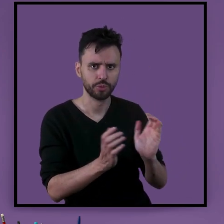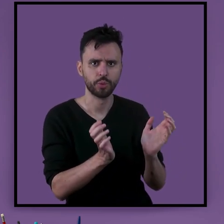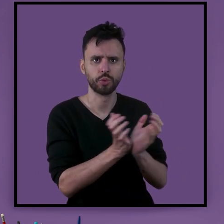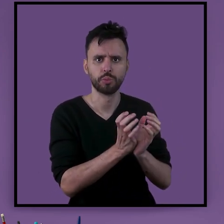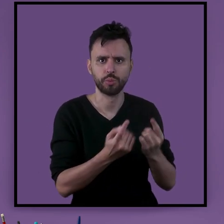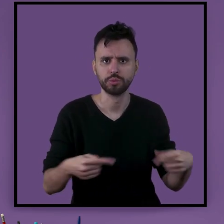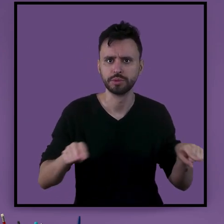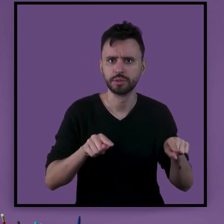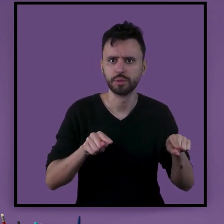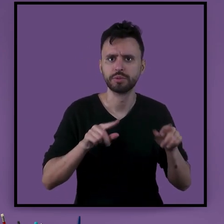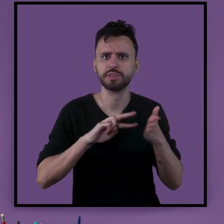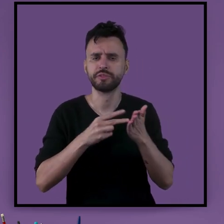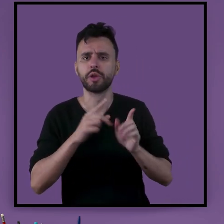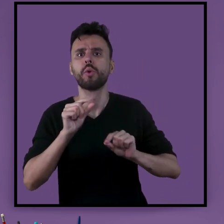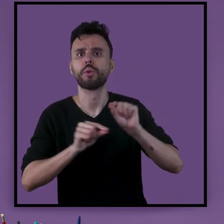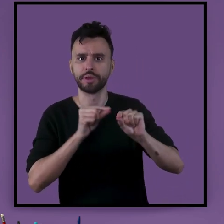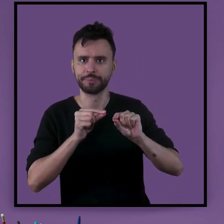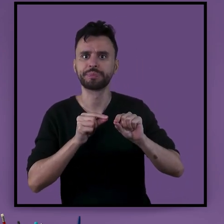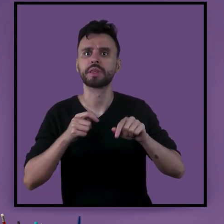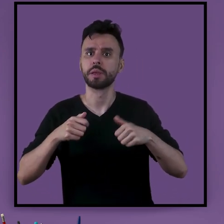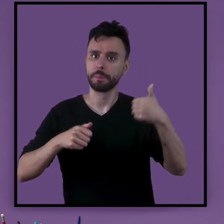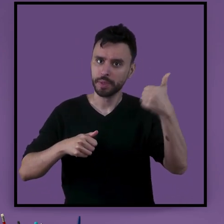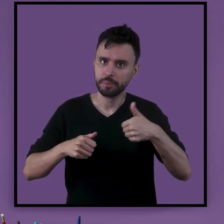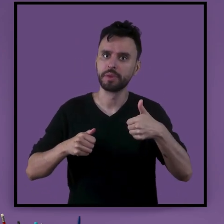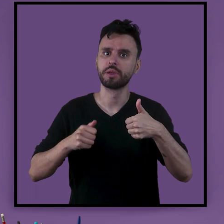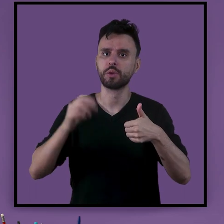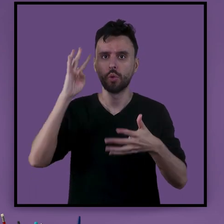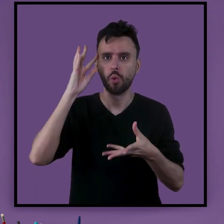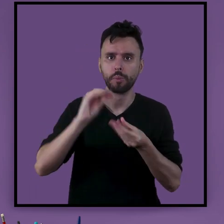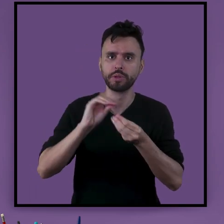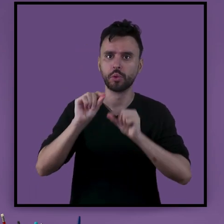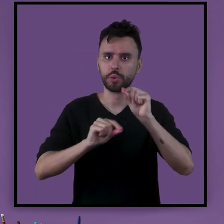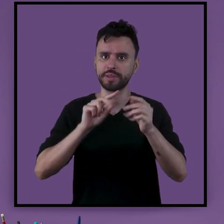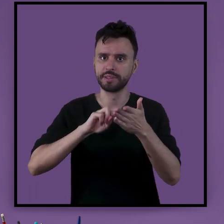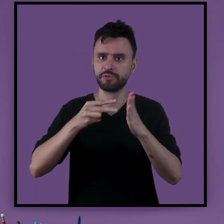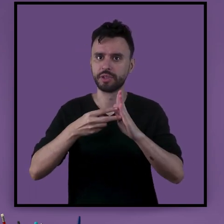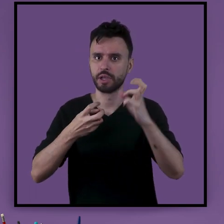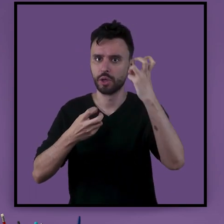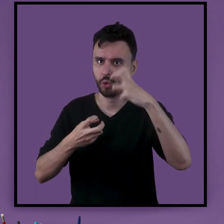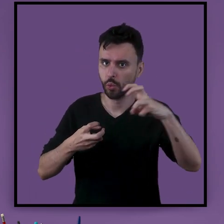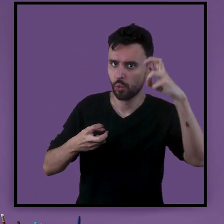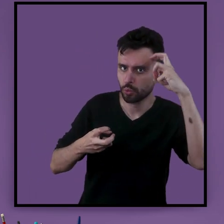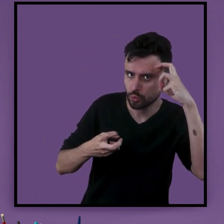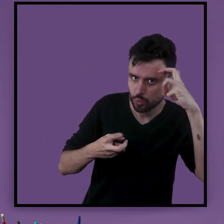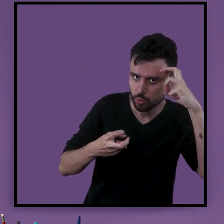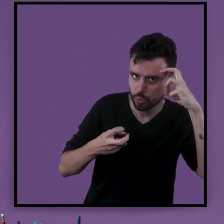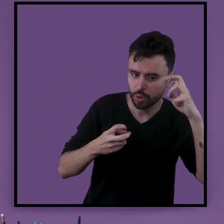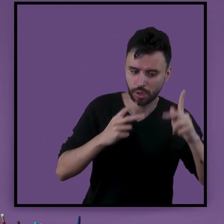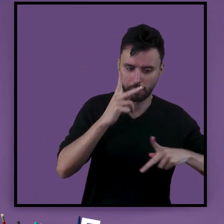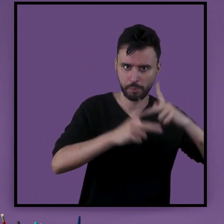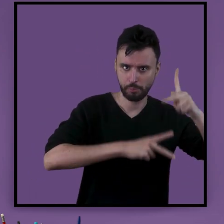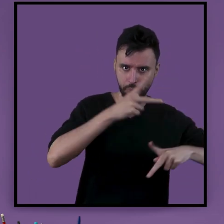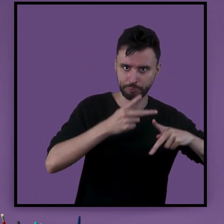Para compreendermos esse conceito, precisamos entender a diferença entre a cultura popular e a cultura